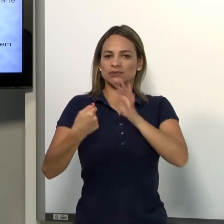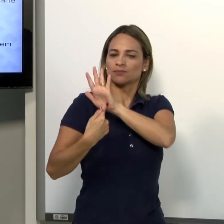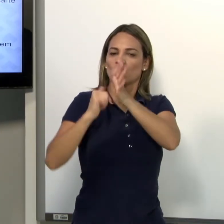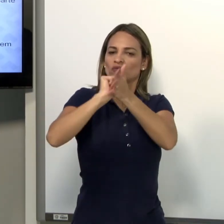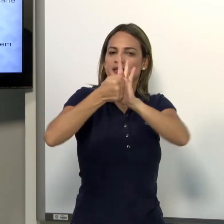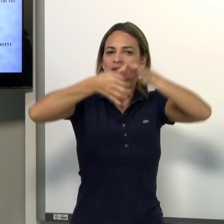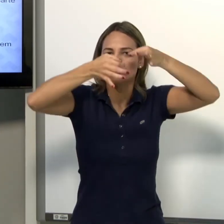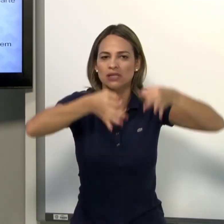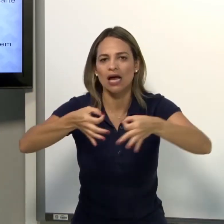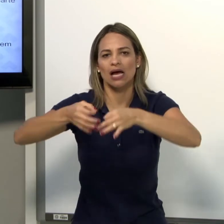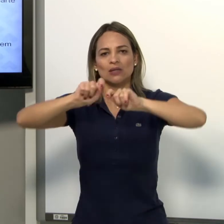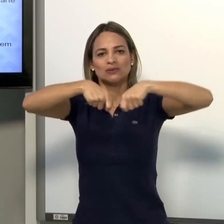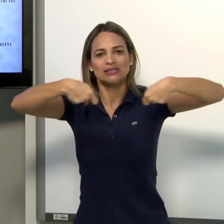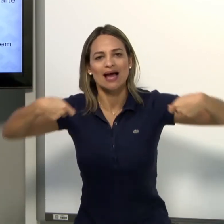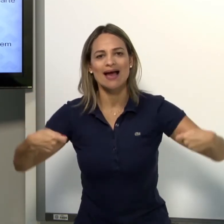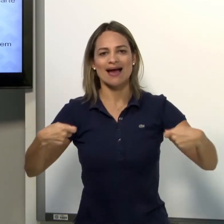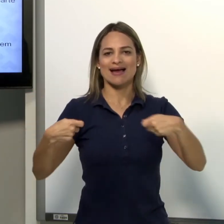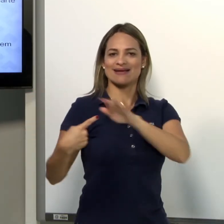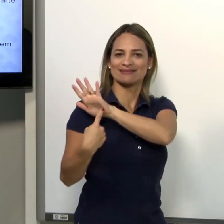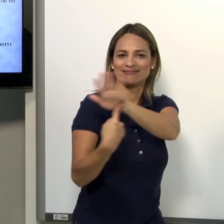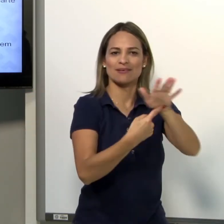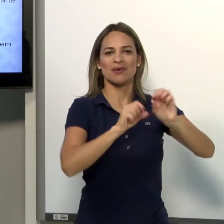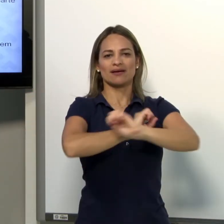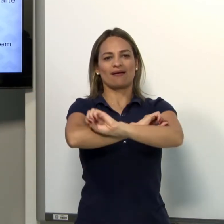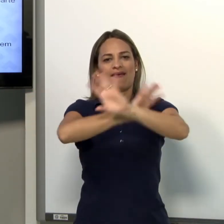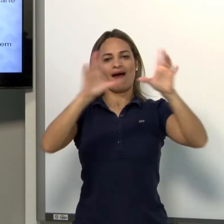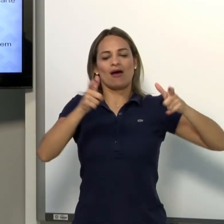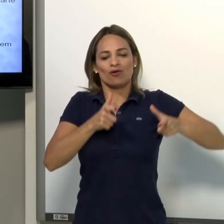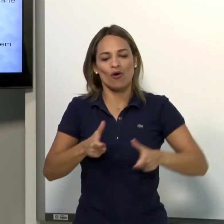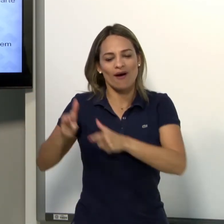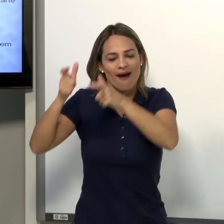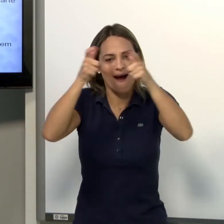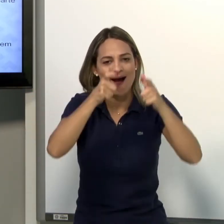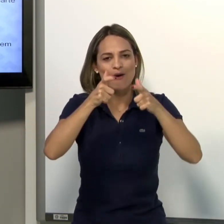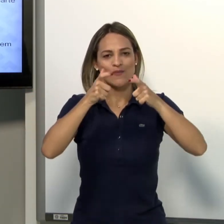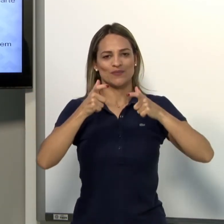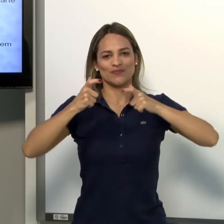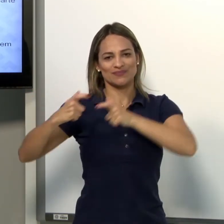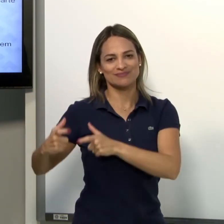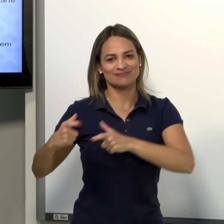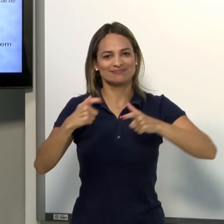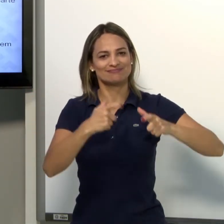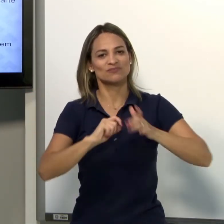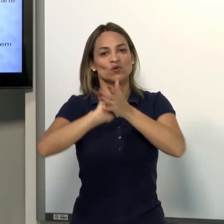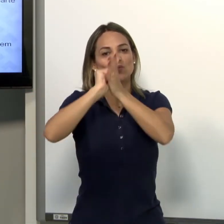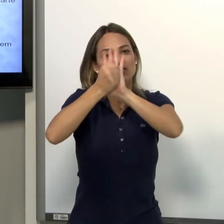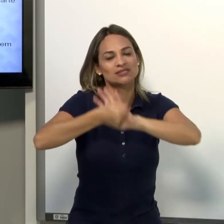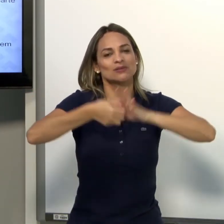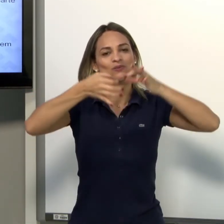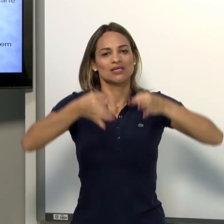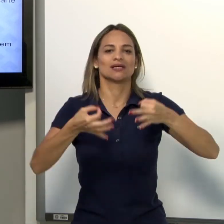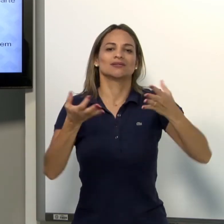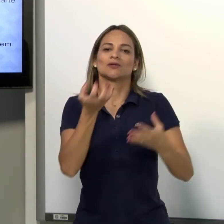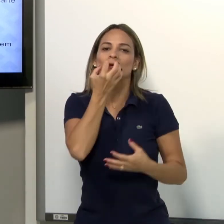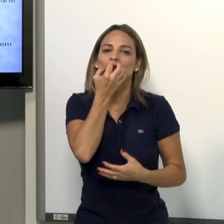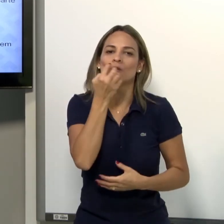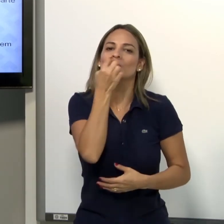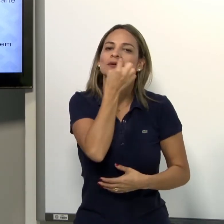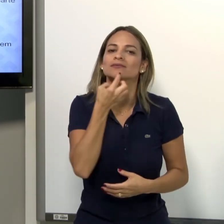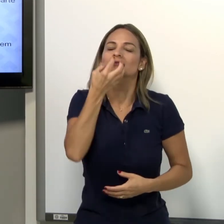essa parte do corpo. O sinal tem que ser claro. Onde vai ser realizado esse sinal? Cachorro é aqui